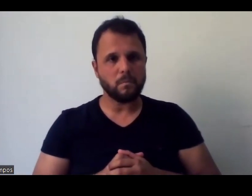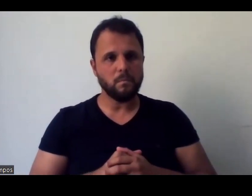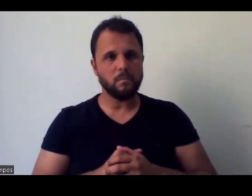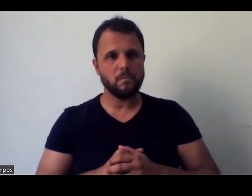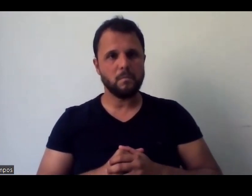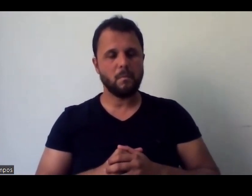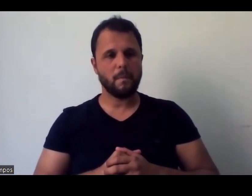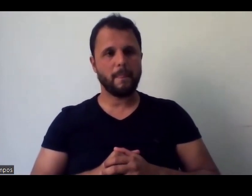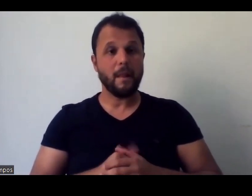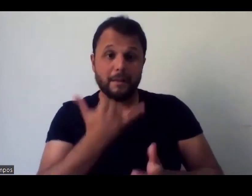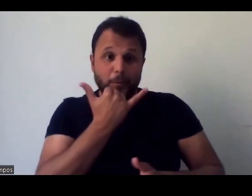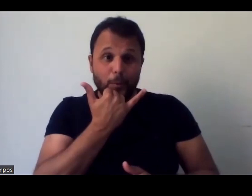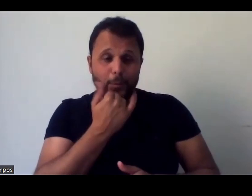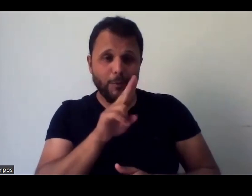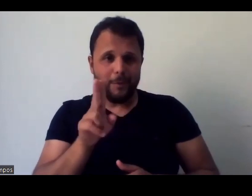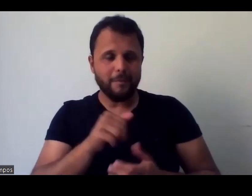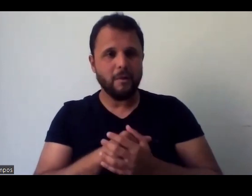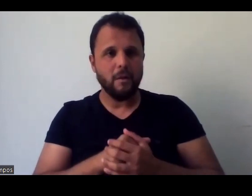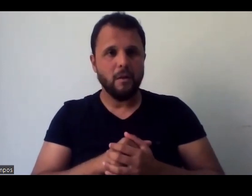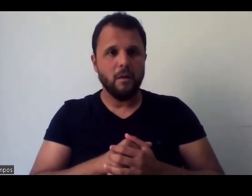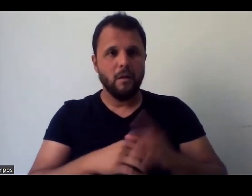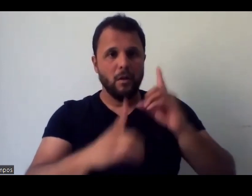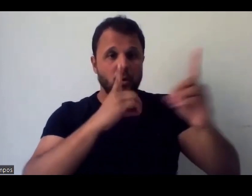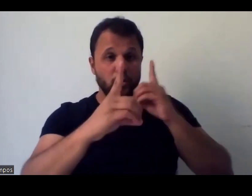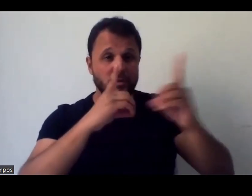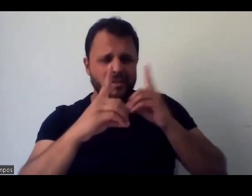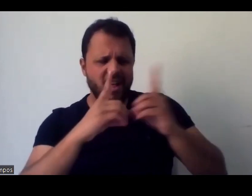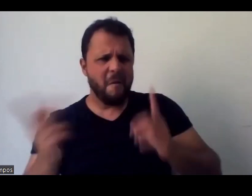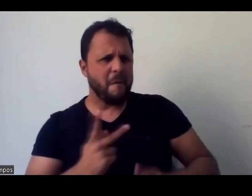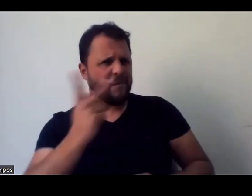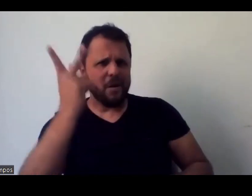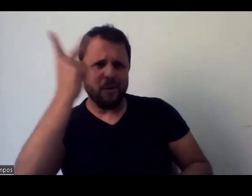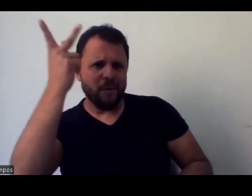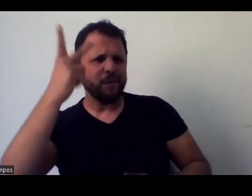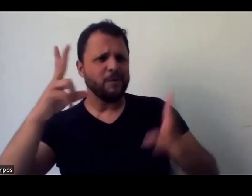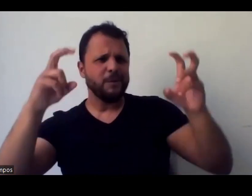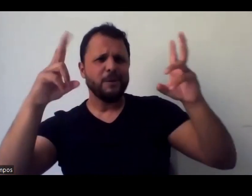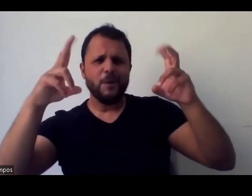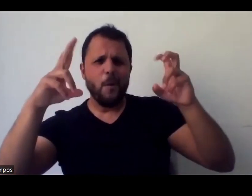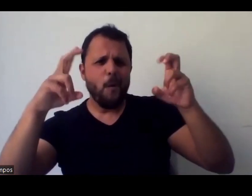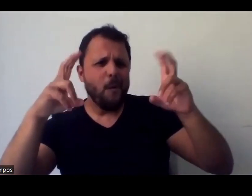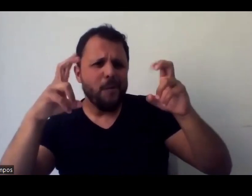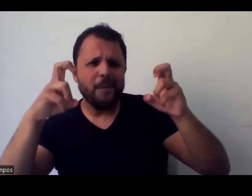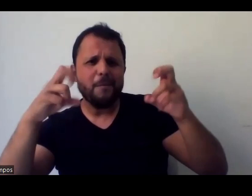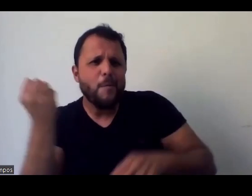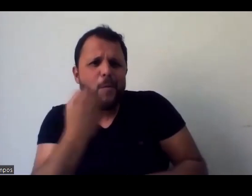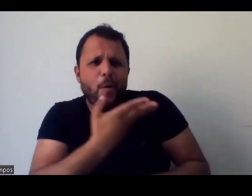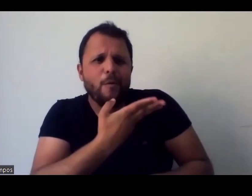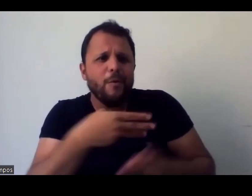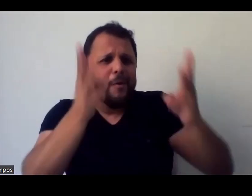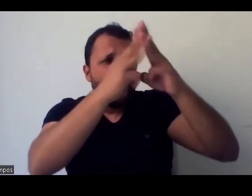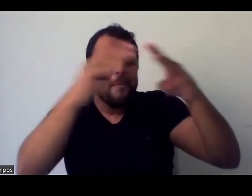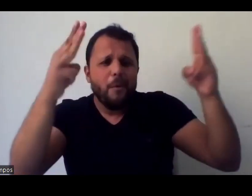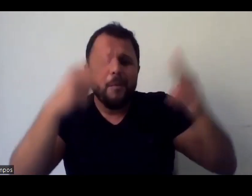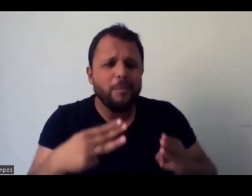a gente desculpa toda hora, o diálogo é bem rico e com debates atuais para uma museologia cada vez